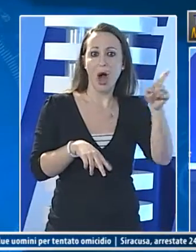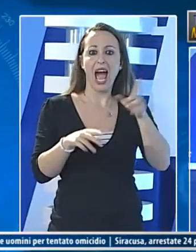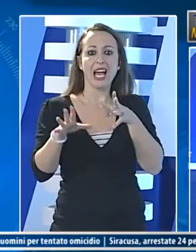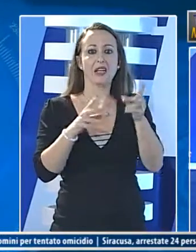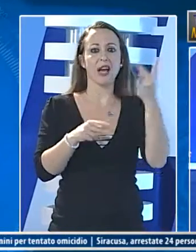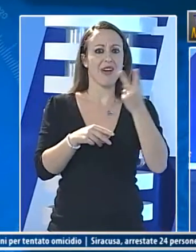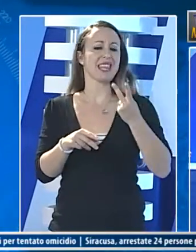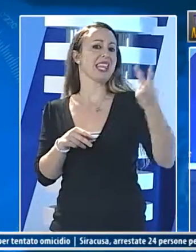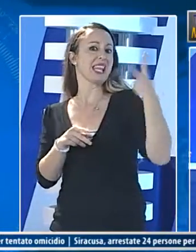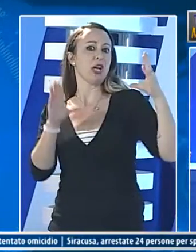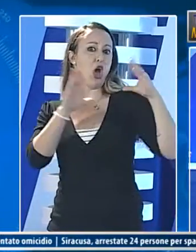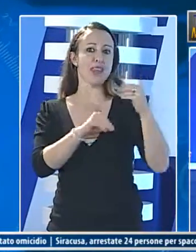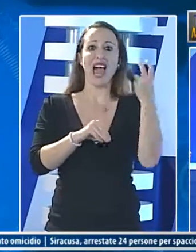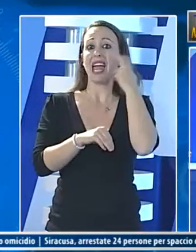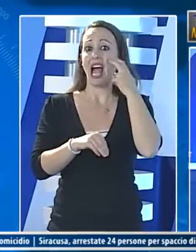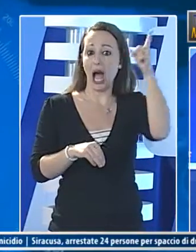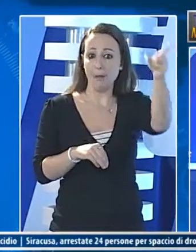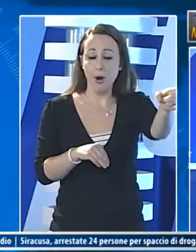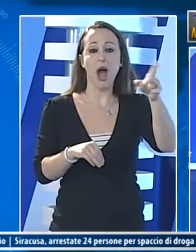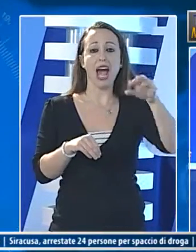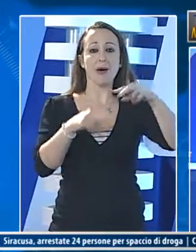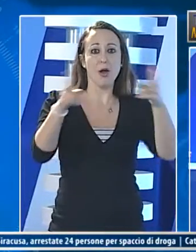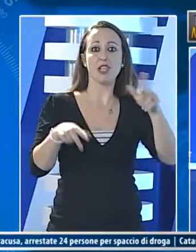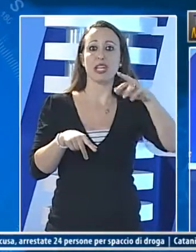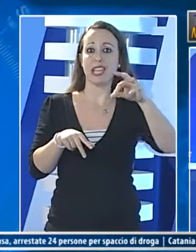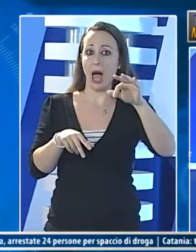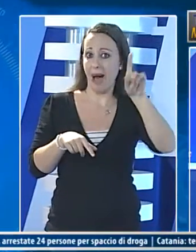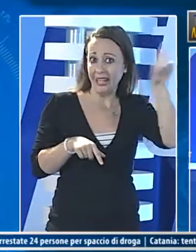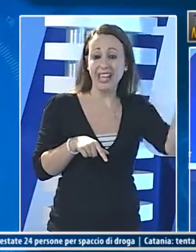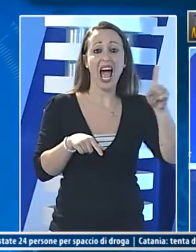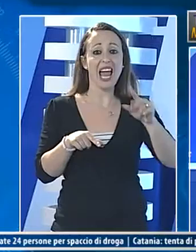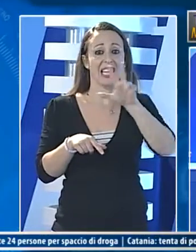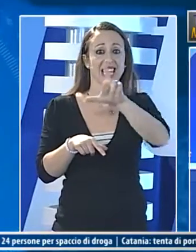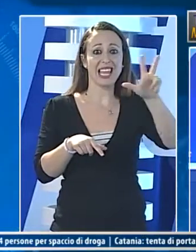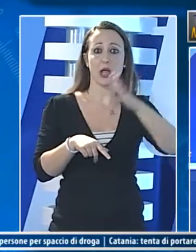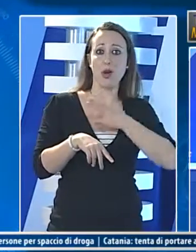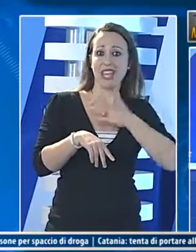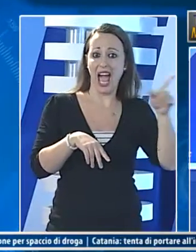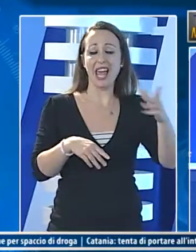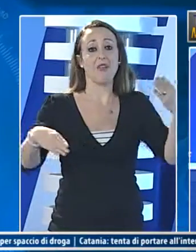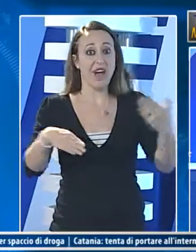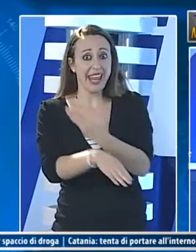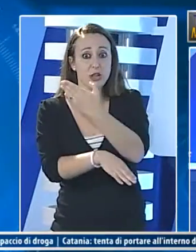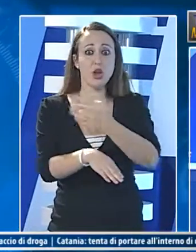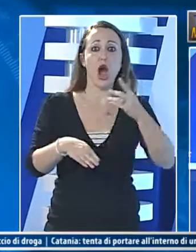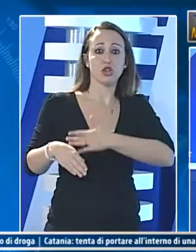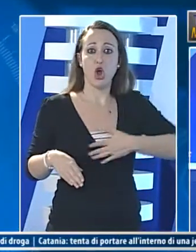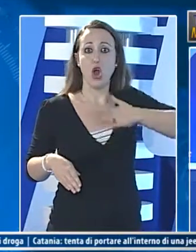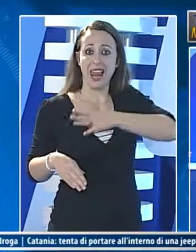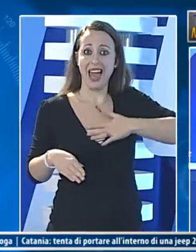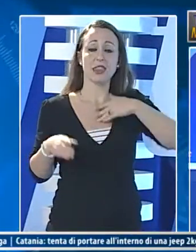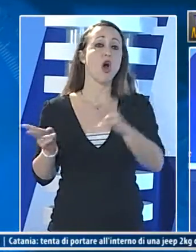omicidio avvenuto venerdì notte ad alcamo in provincia di trapani un 34enne era stato